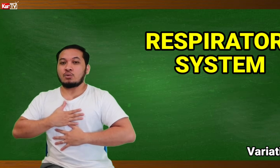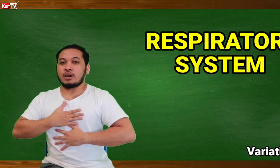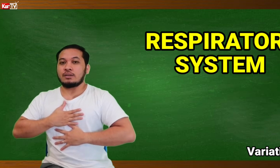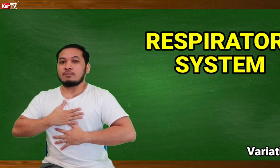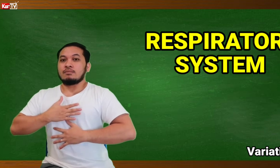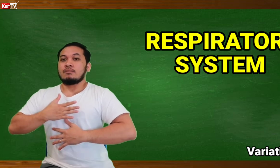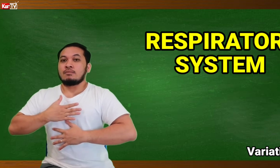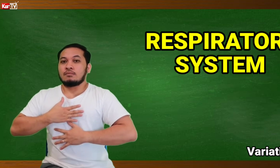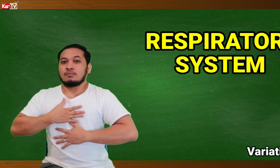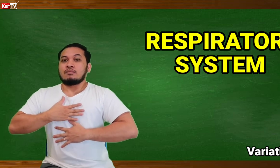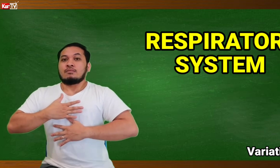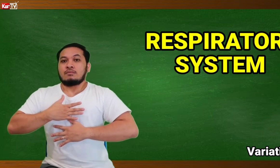1.